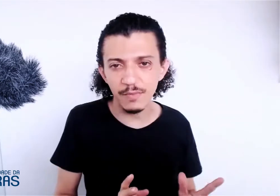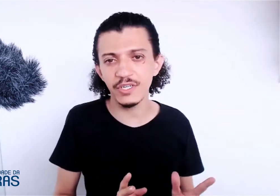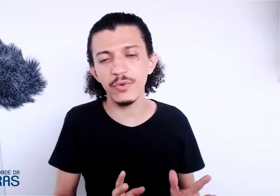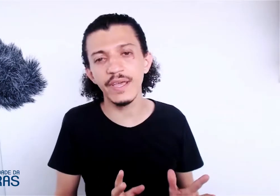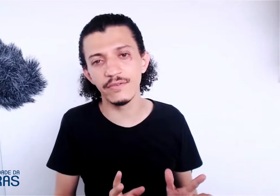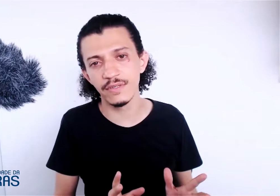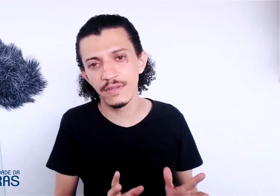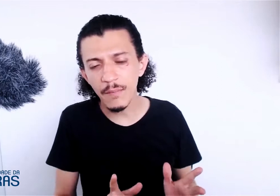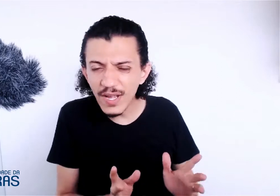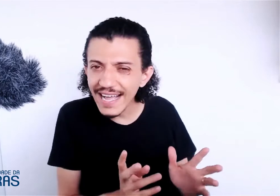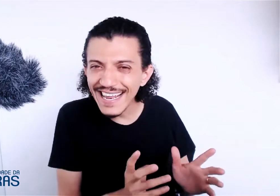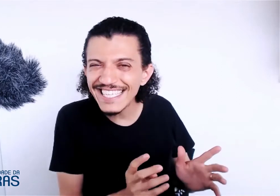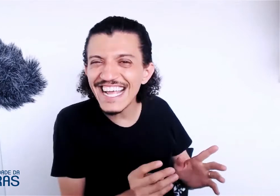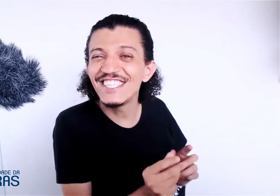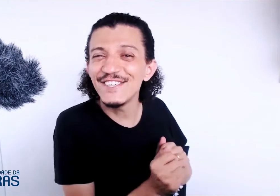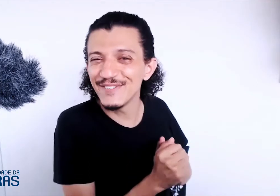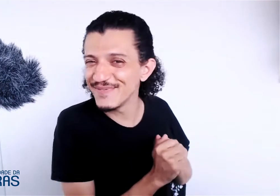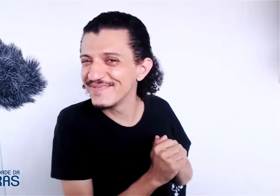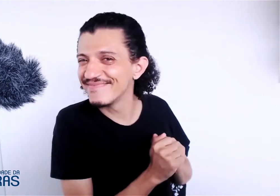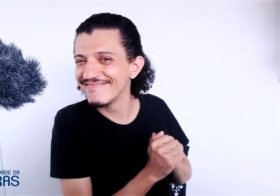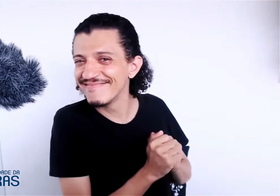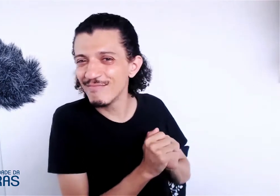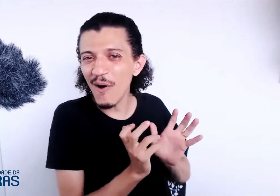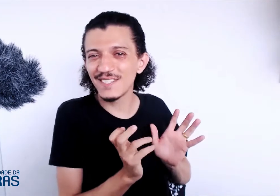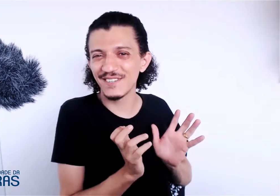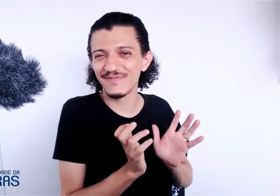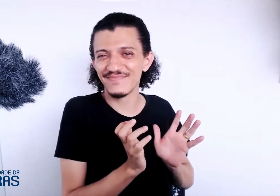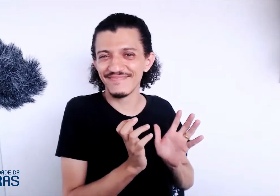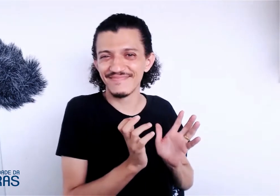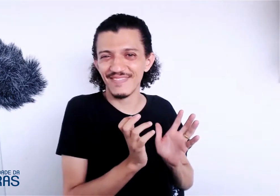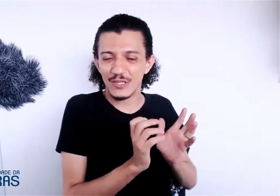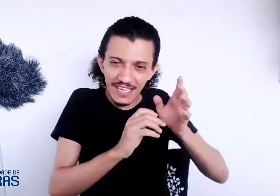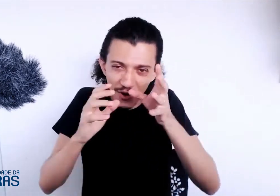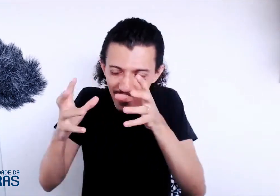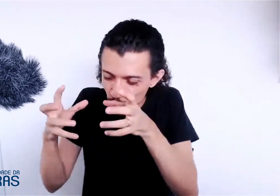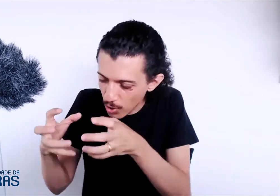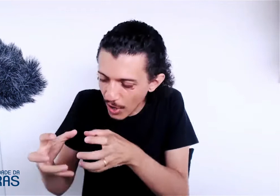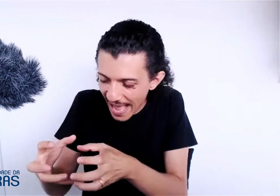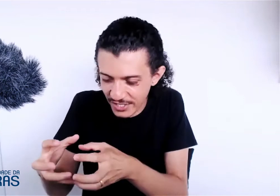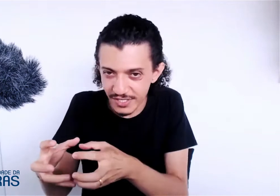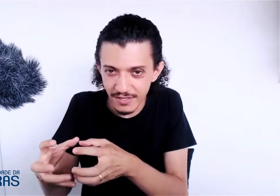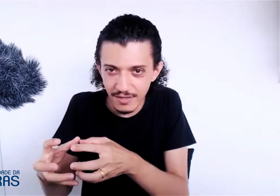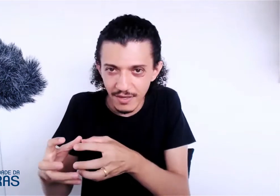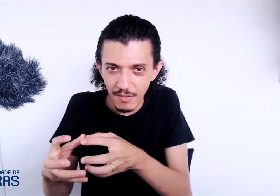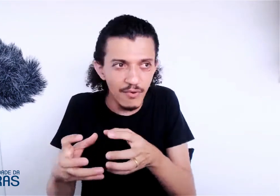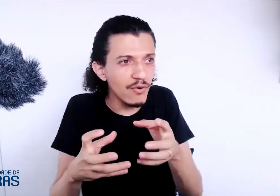substituídos. Pode dar aquele jeitinho. Pode. Se você trocar o chocolate por